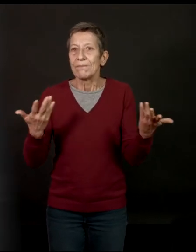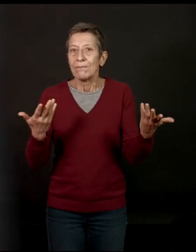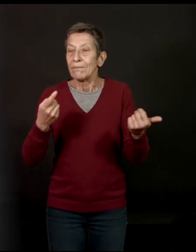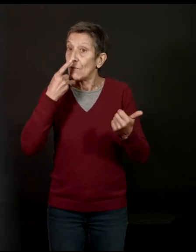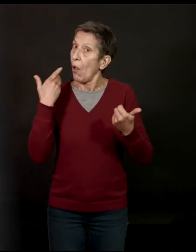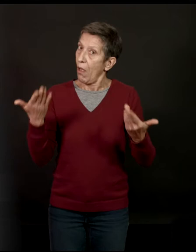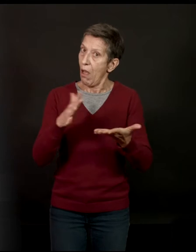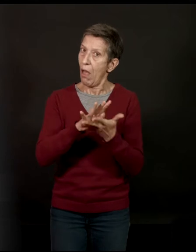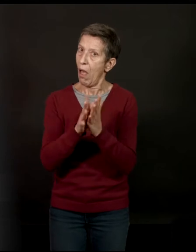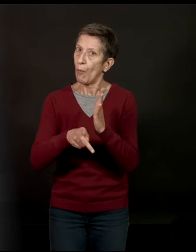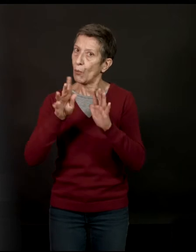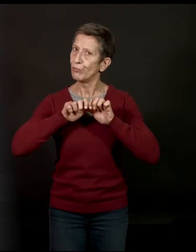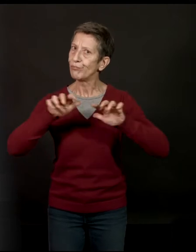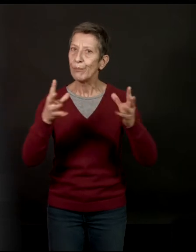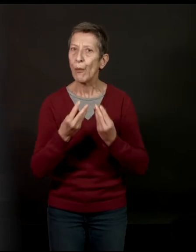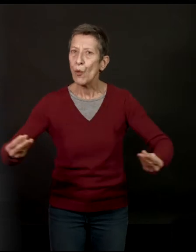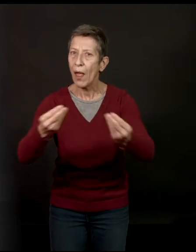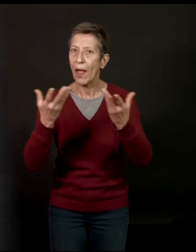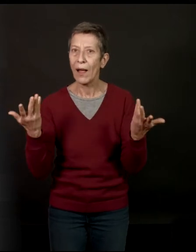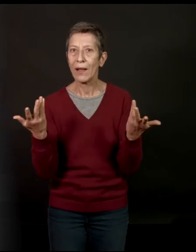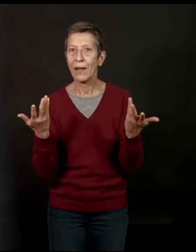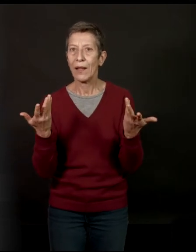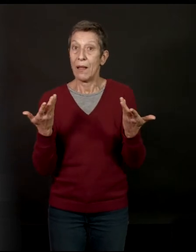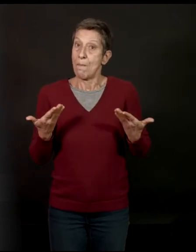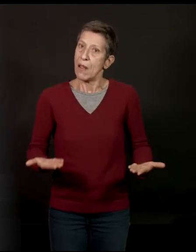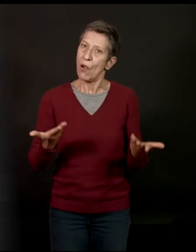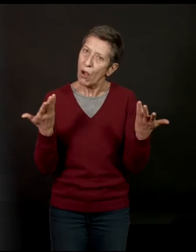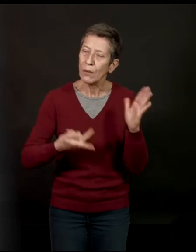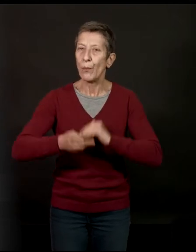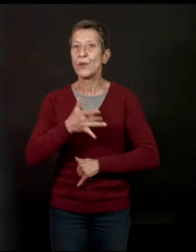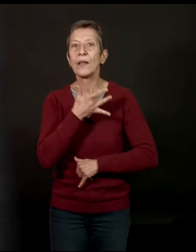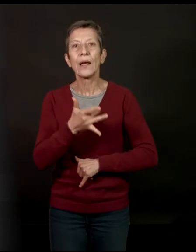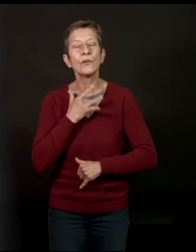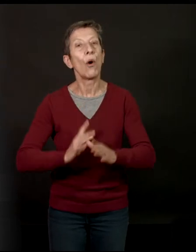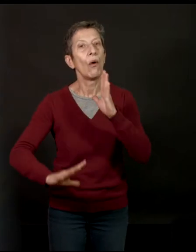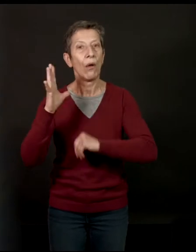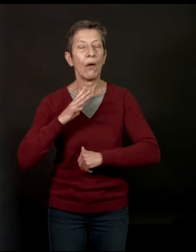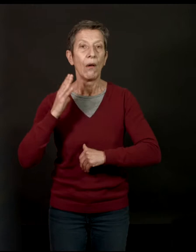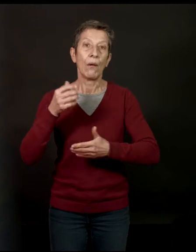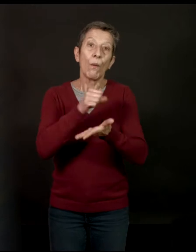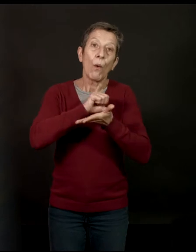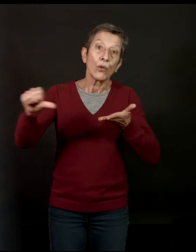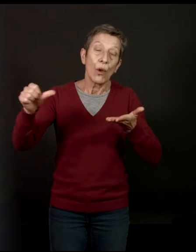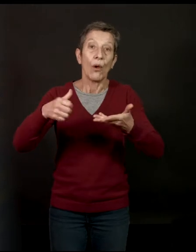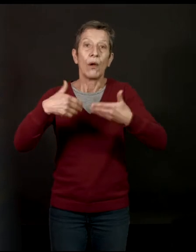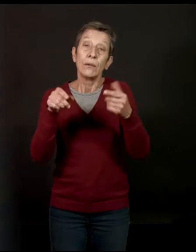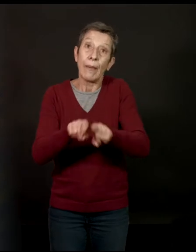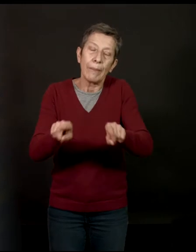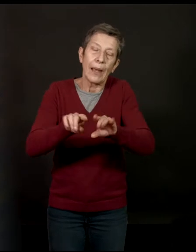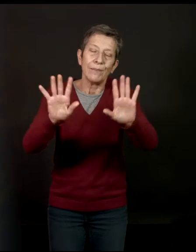popularise et qu'elle devient plus intéressante maintenant. il y avait les très grands auteurs, je n pas dire toujours les